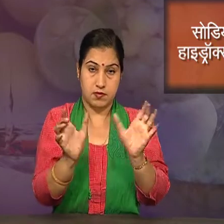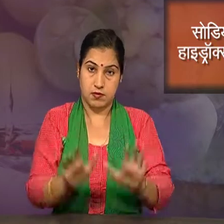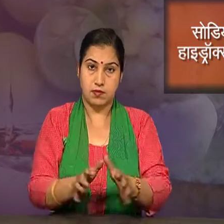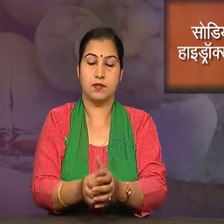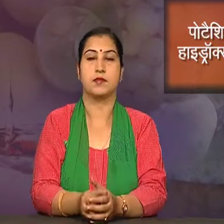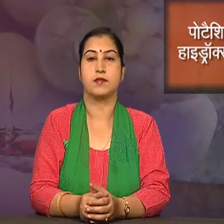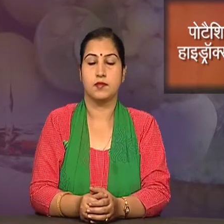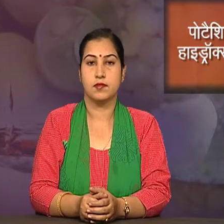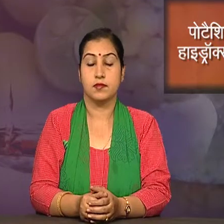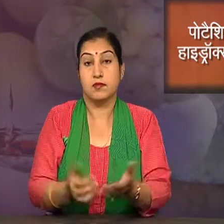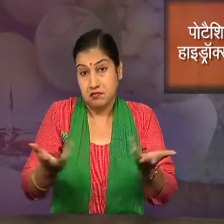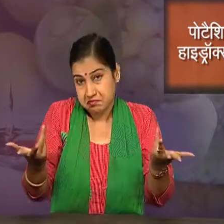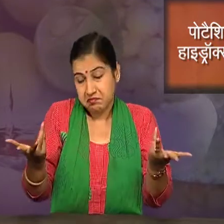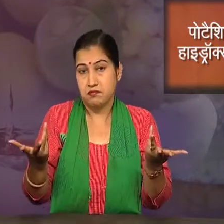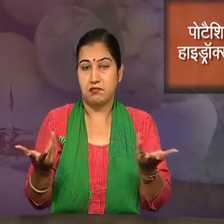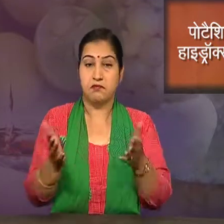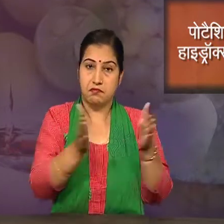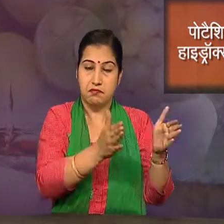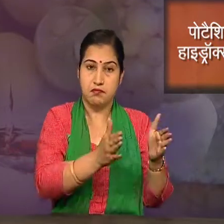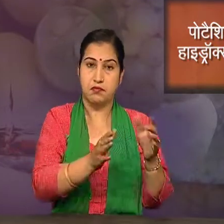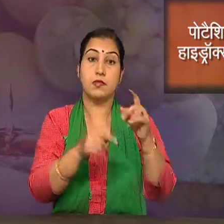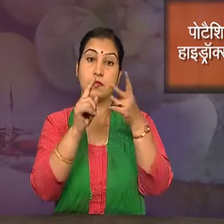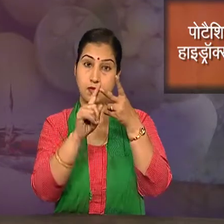या पोटैसियम हाइड्रोक्साइड